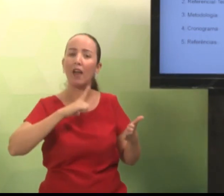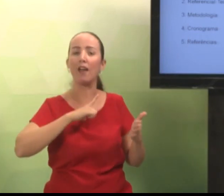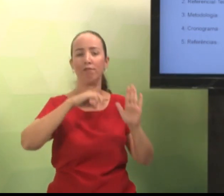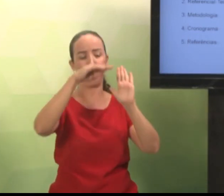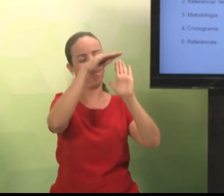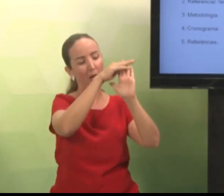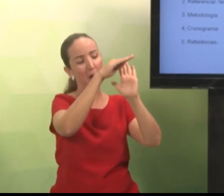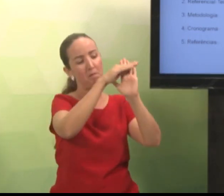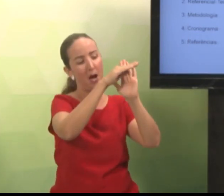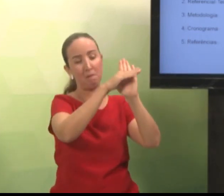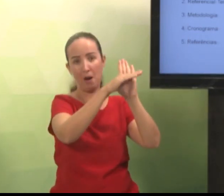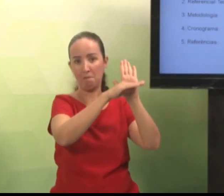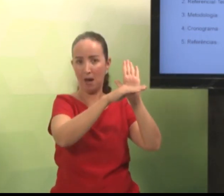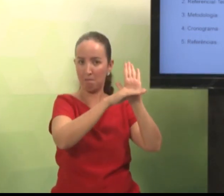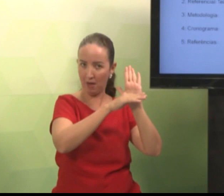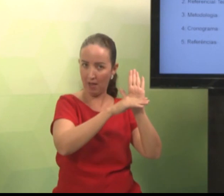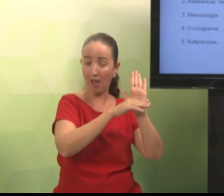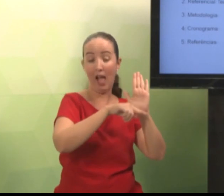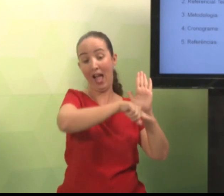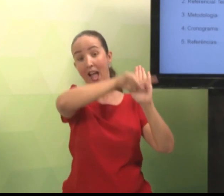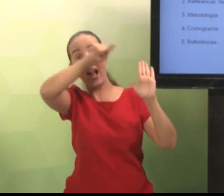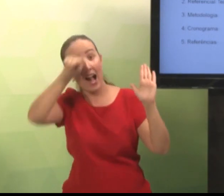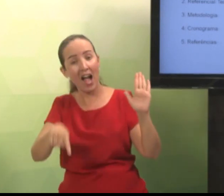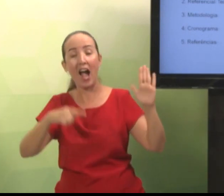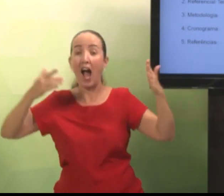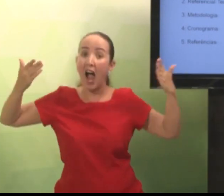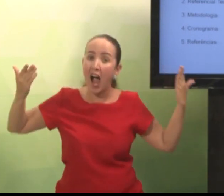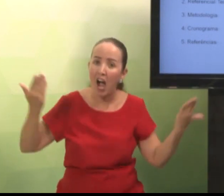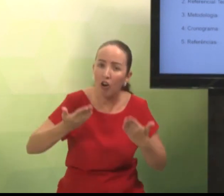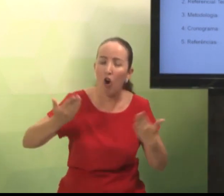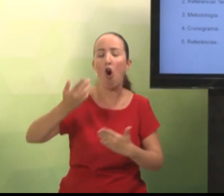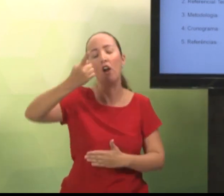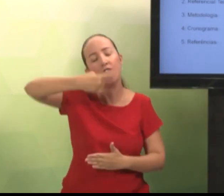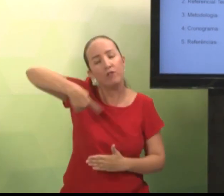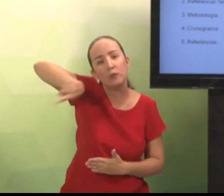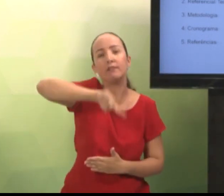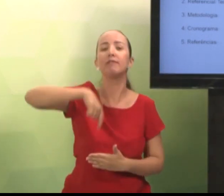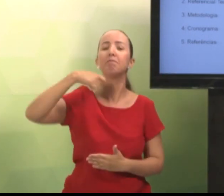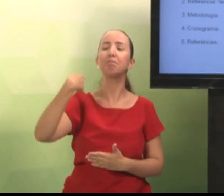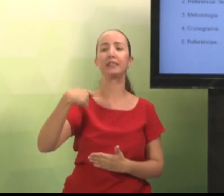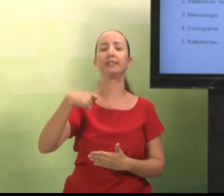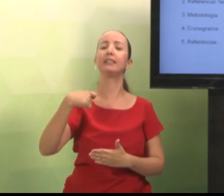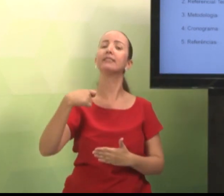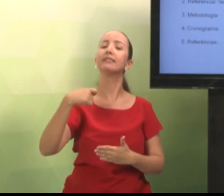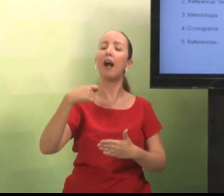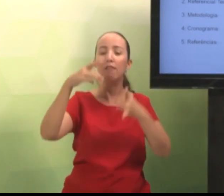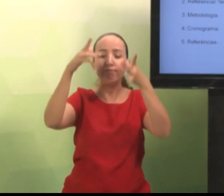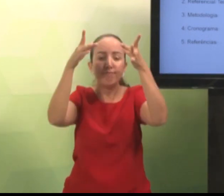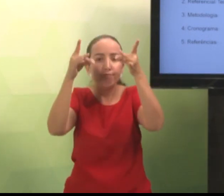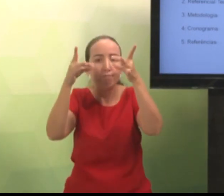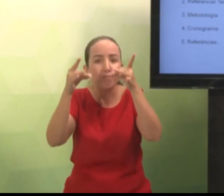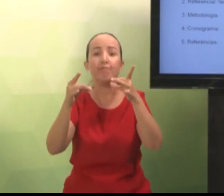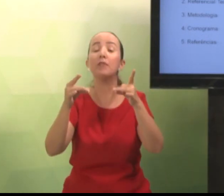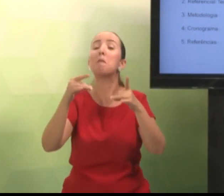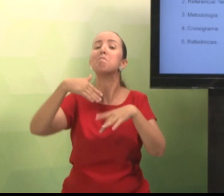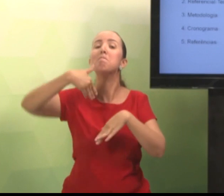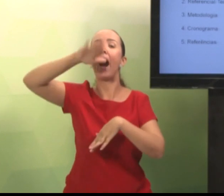No estágio, tem as metodologias. E agora, na disciplina do TCC, você vai detalhar